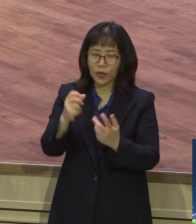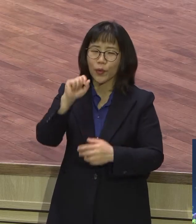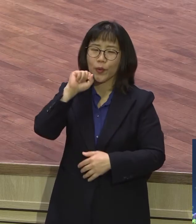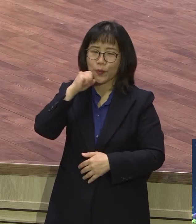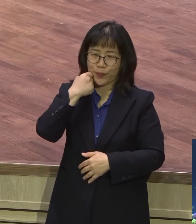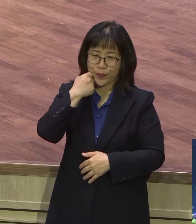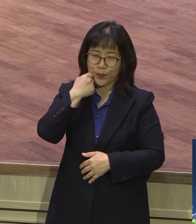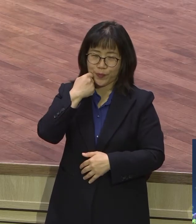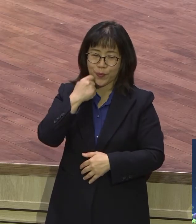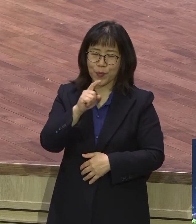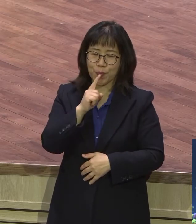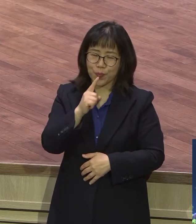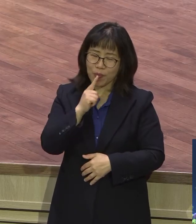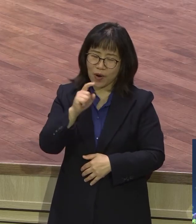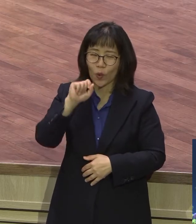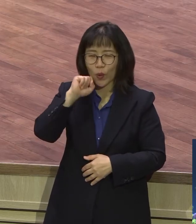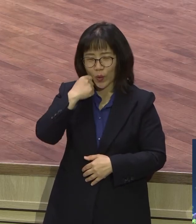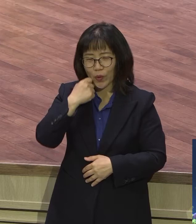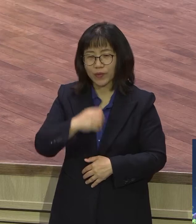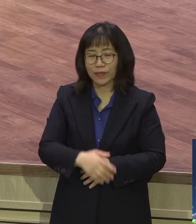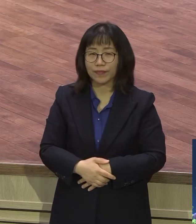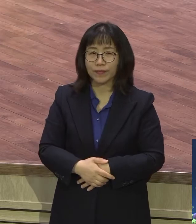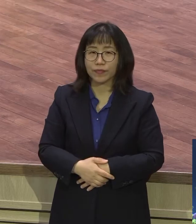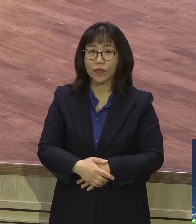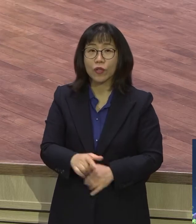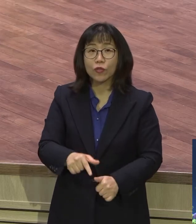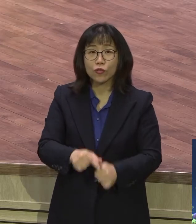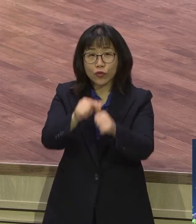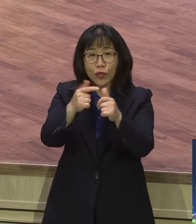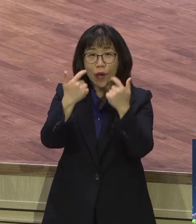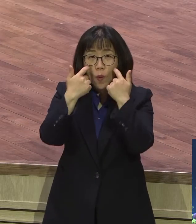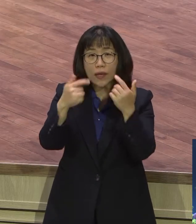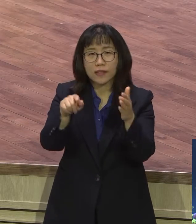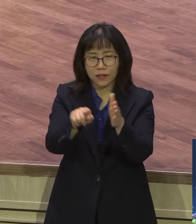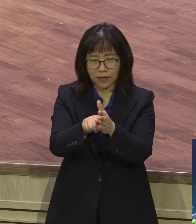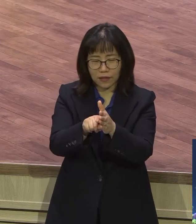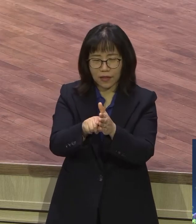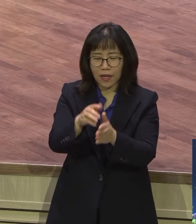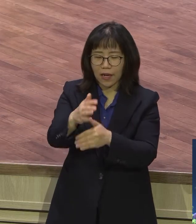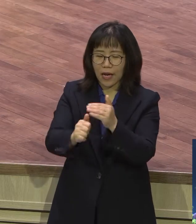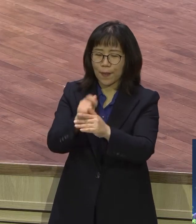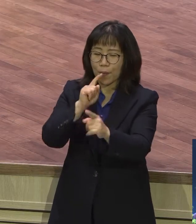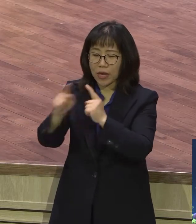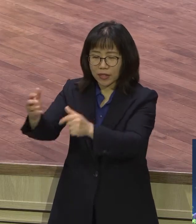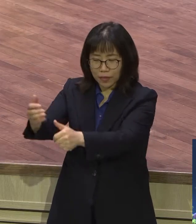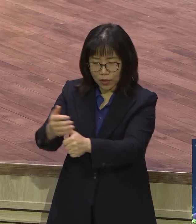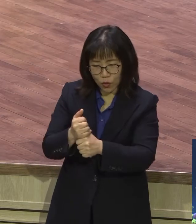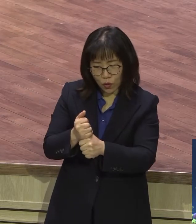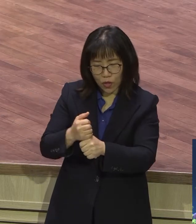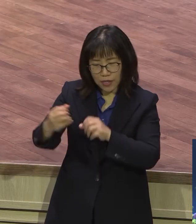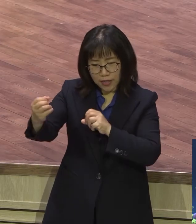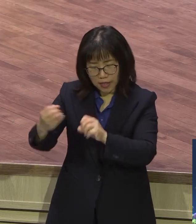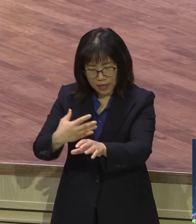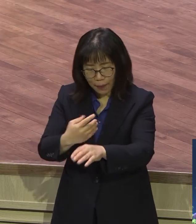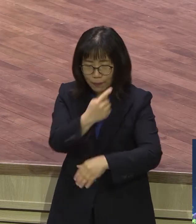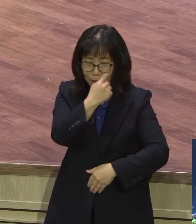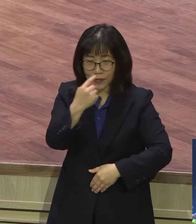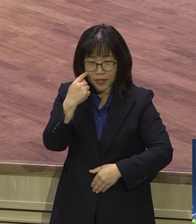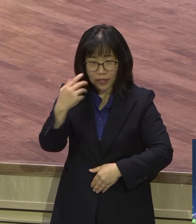쉽지 않습니다. 구원의 확신 하나님 말씀으로 기도로 응답받고 정거인 사람 성령 충만한 삶을 살고